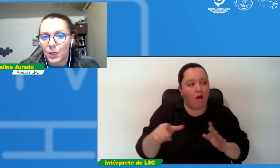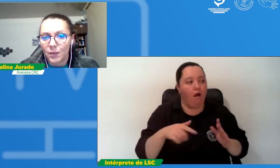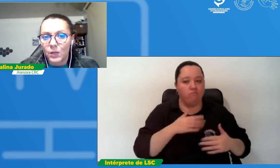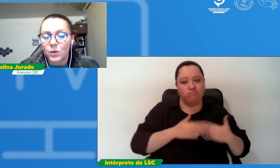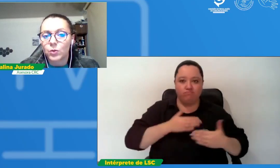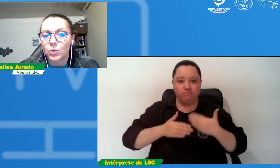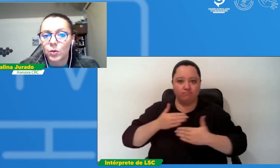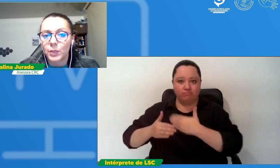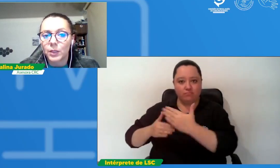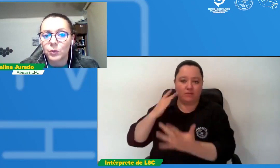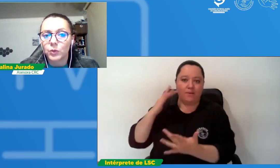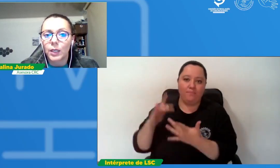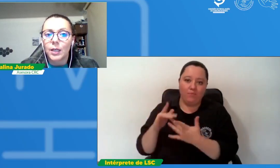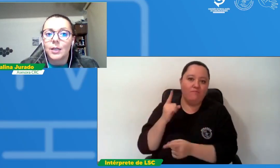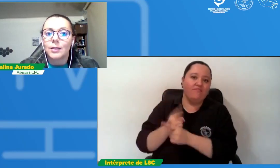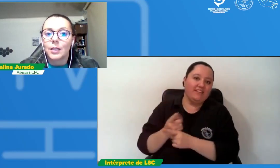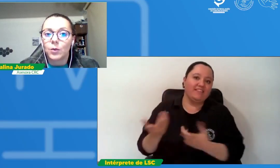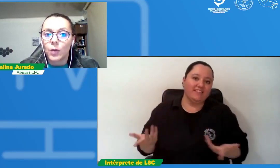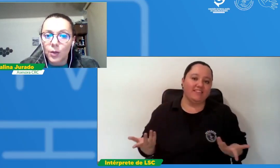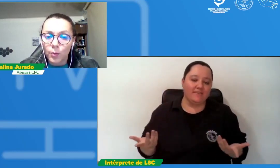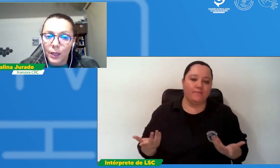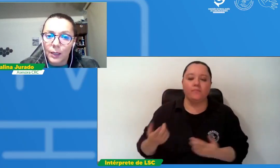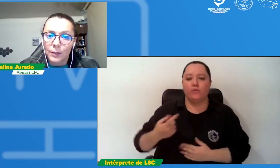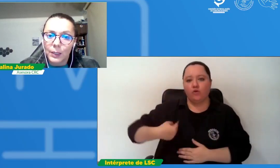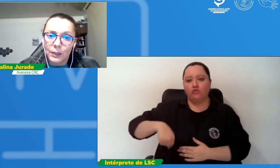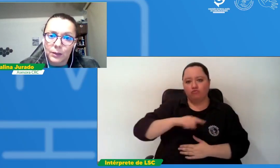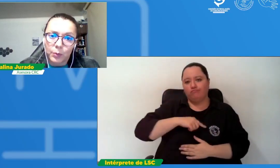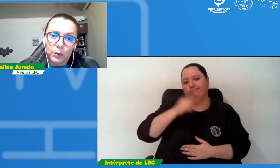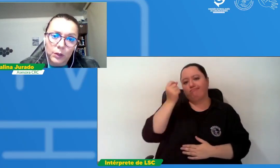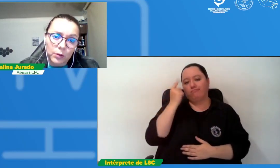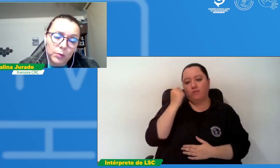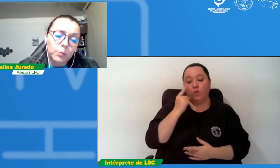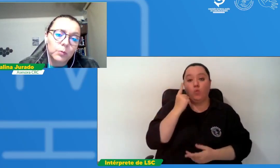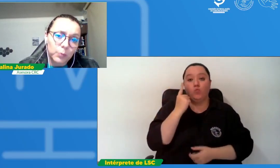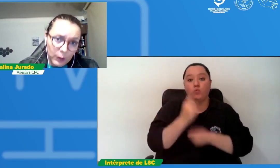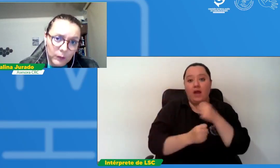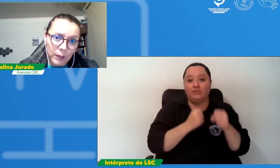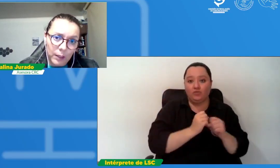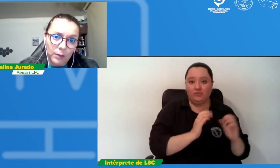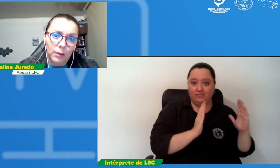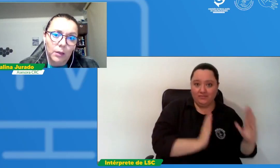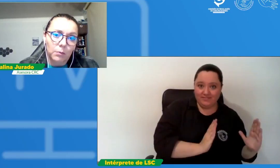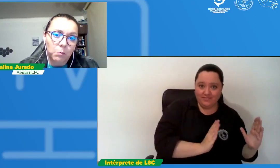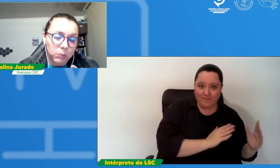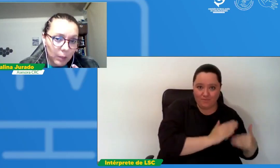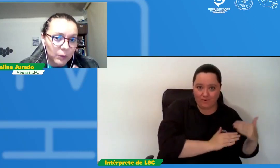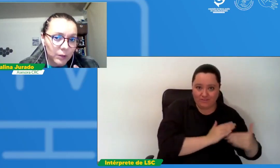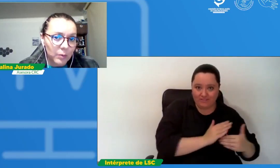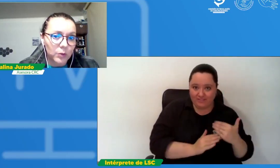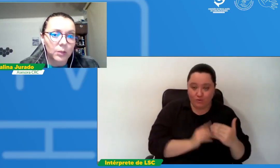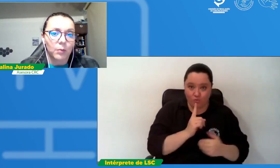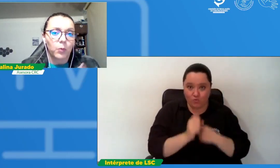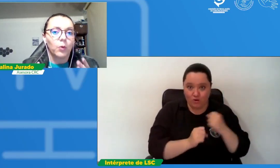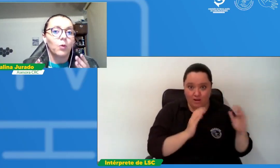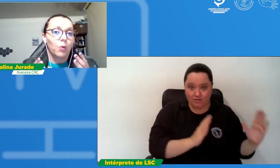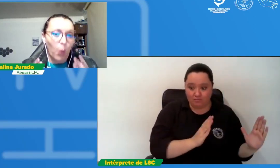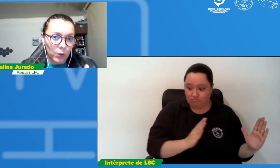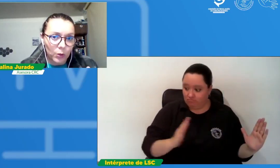nosotros comprendemos que tener un año para este proceso puede ser digamos en términos de tiempo corto